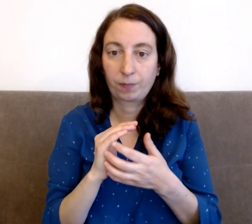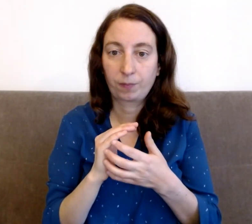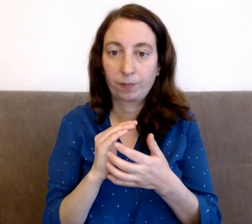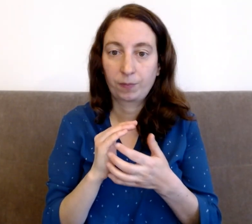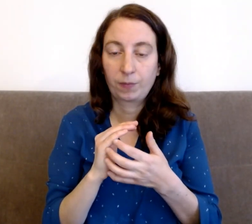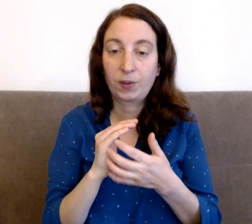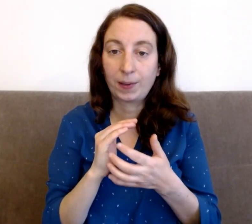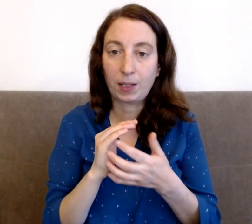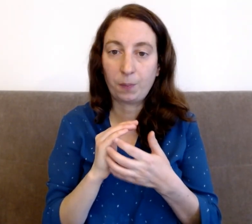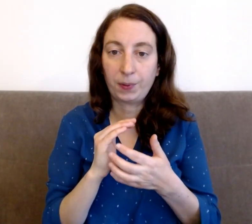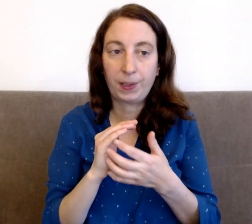sans cette pensée.